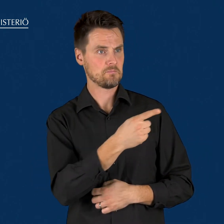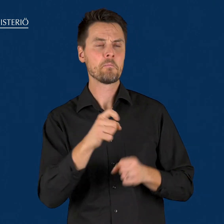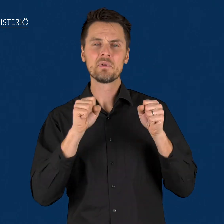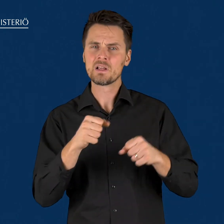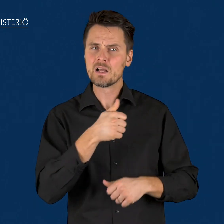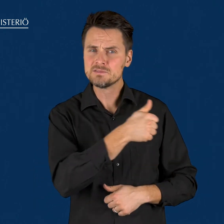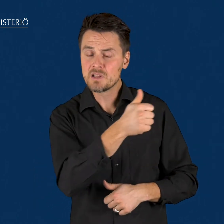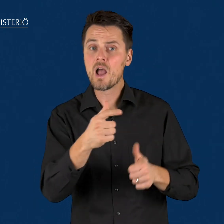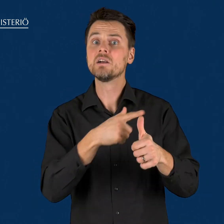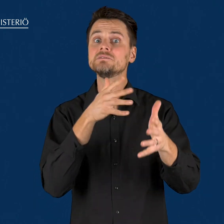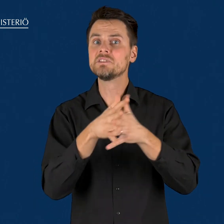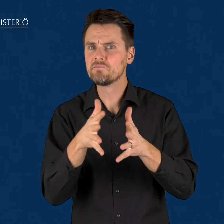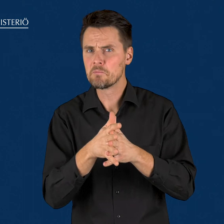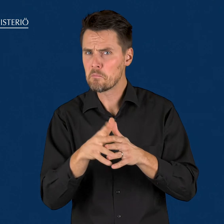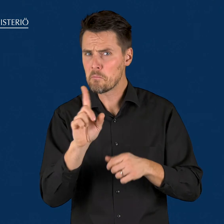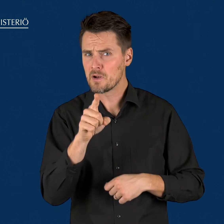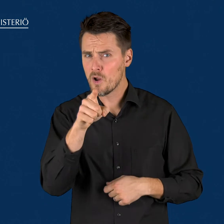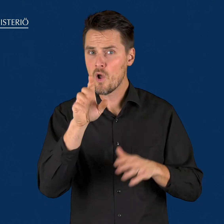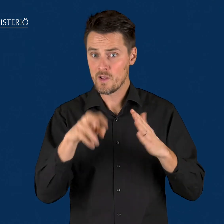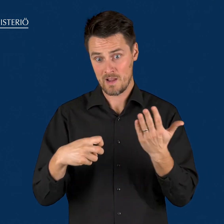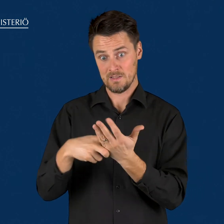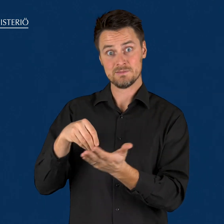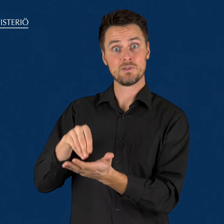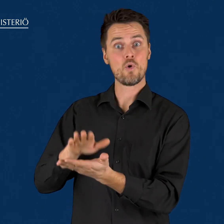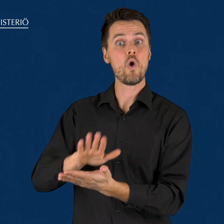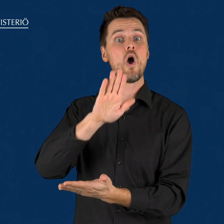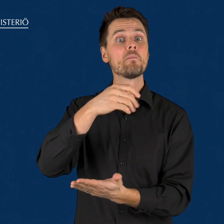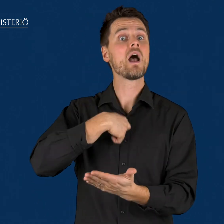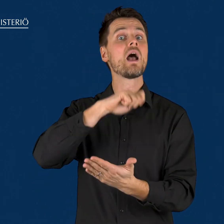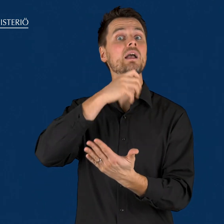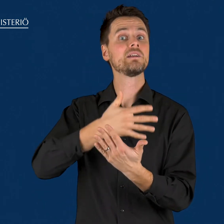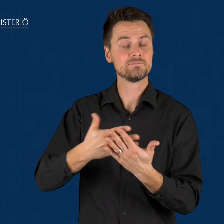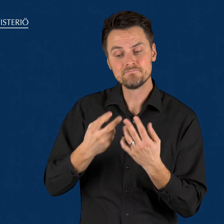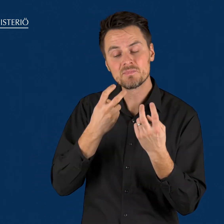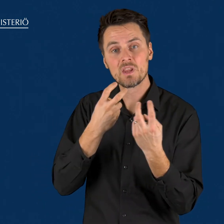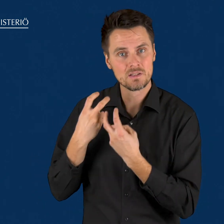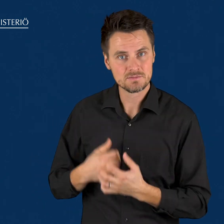Viranomaisen on oma-aloitteisesti selvitettävä, mikä on henkilön rekisteröity äidinkieli.